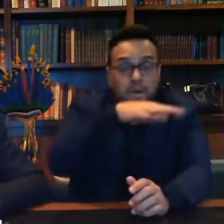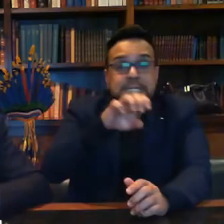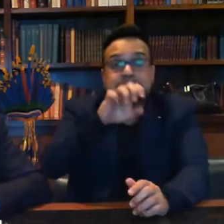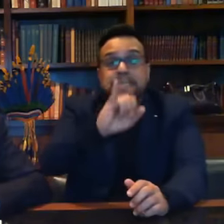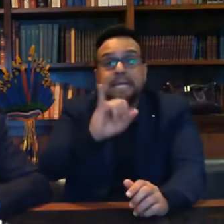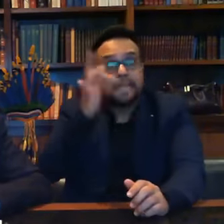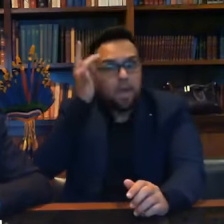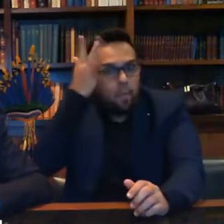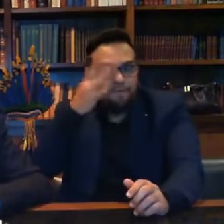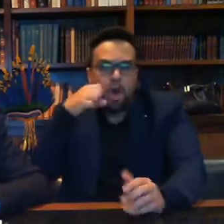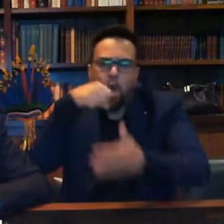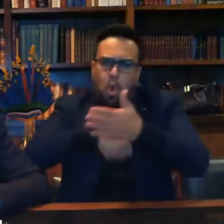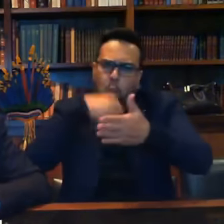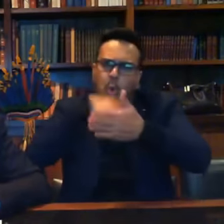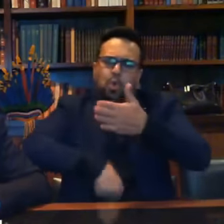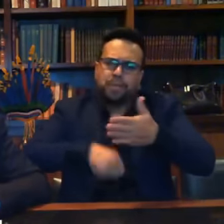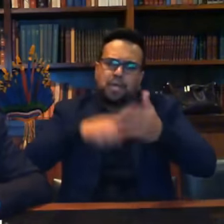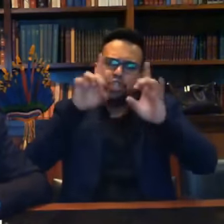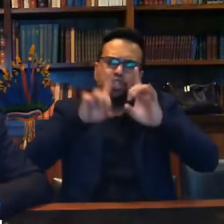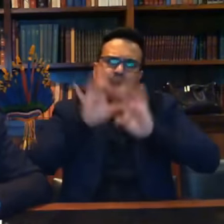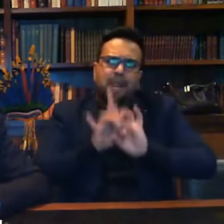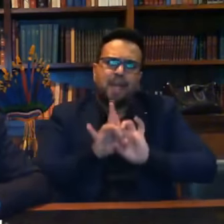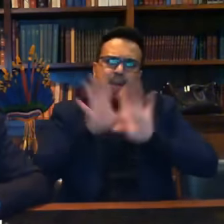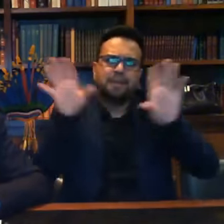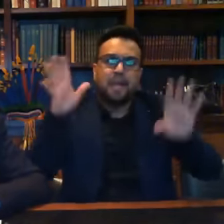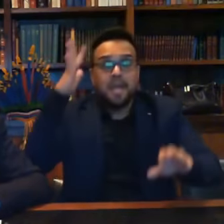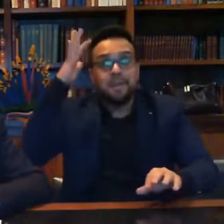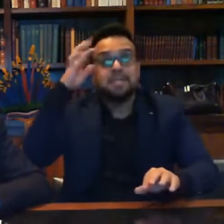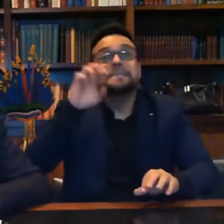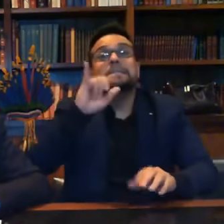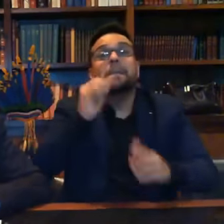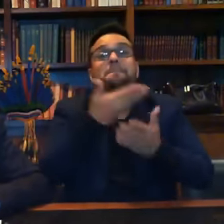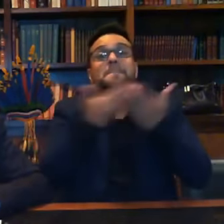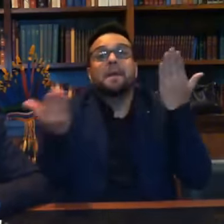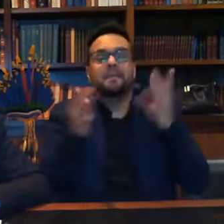lutar com liberdade, imagina se você perder a liberdade.